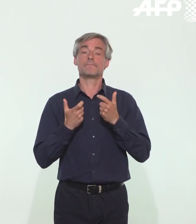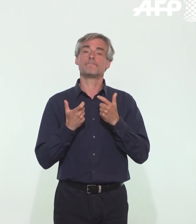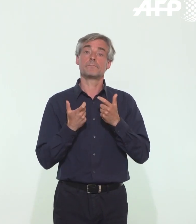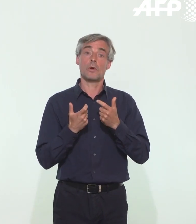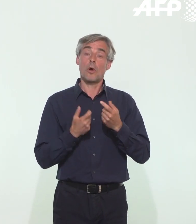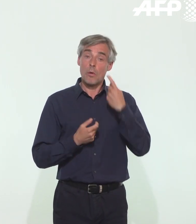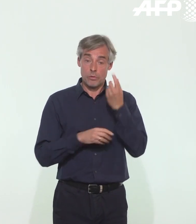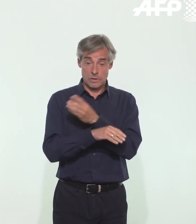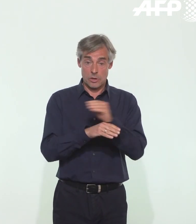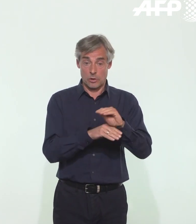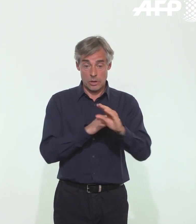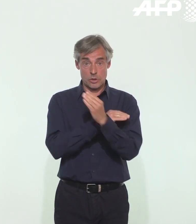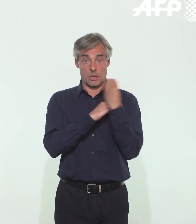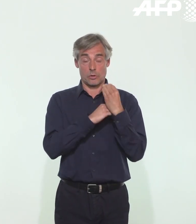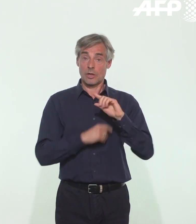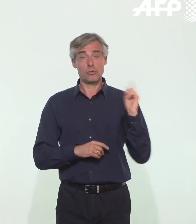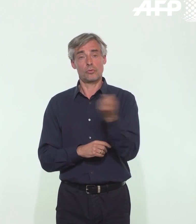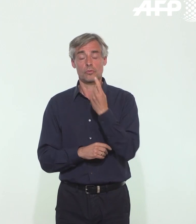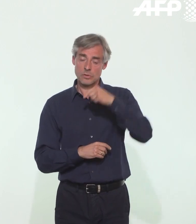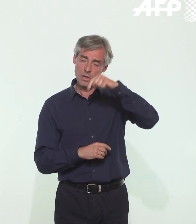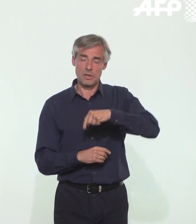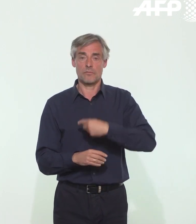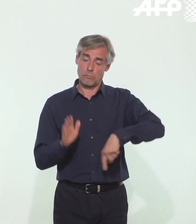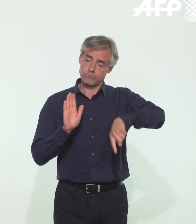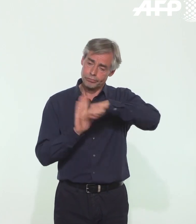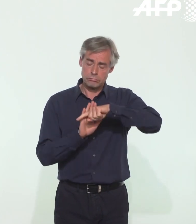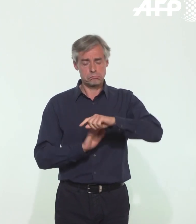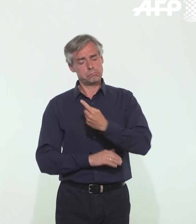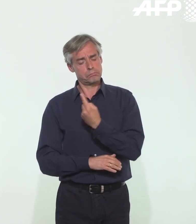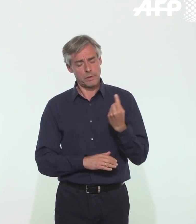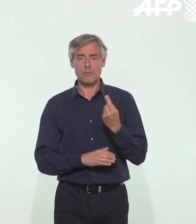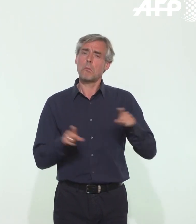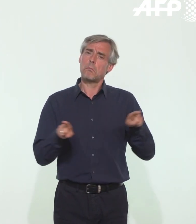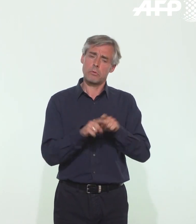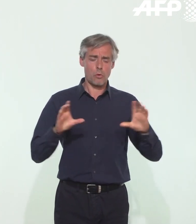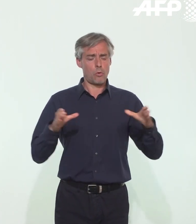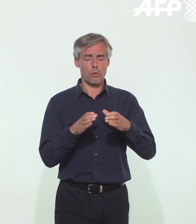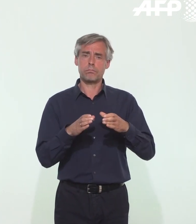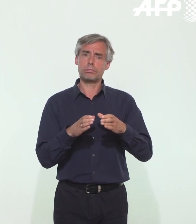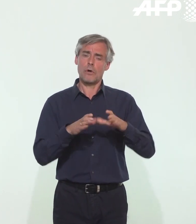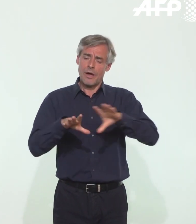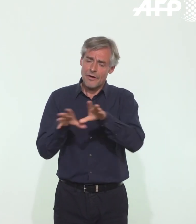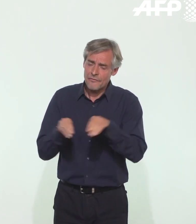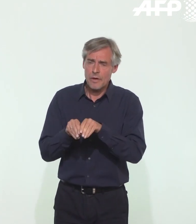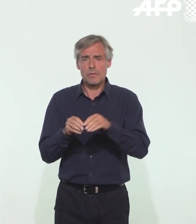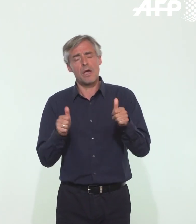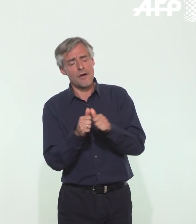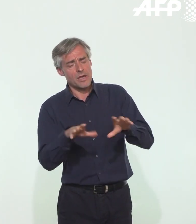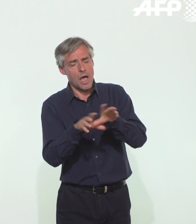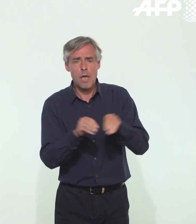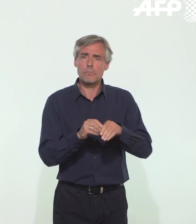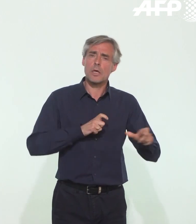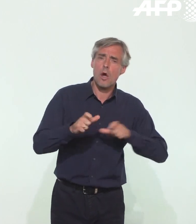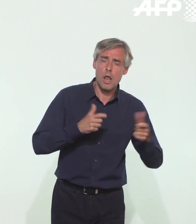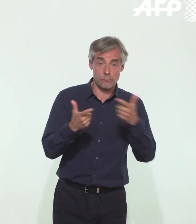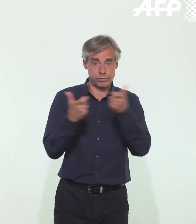notre sécurité à tous, imposons-nous individuellement et collectivement, en famille et avec nos amis et nos proches,